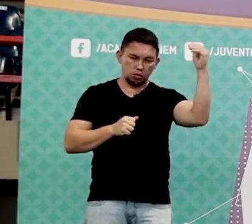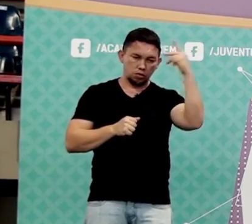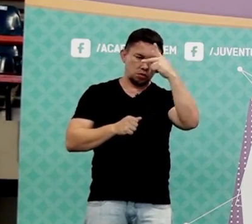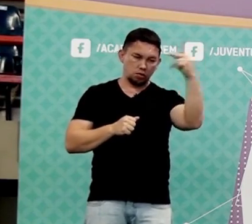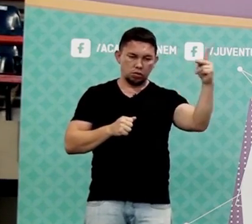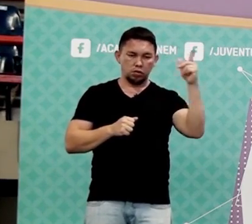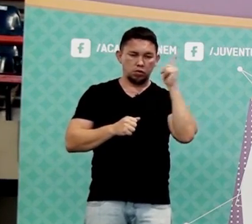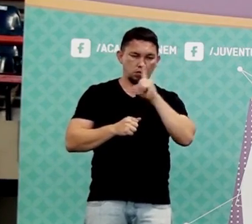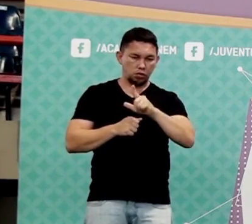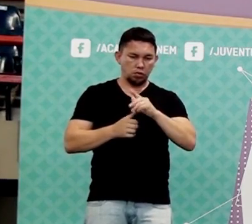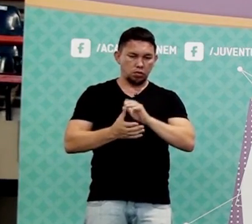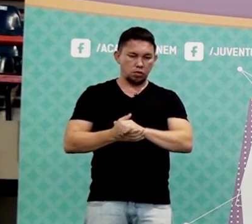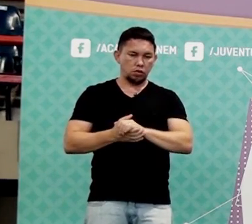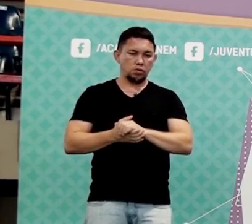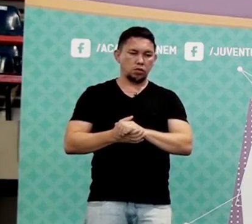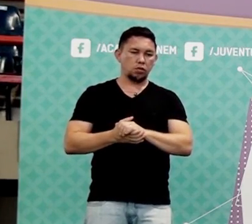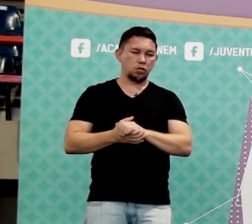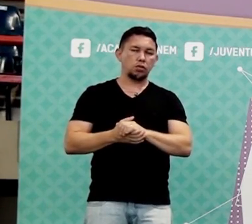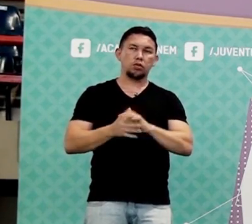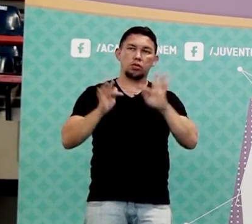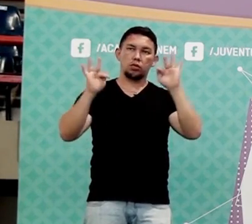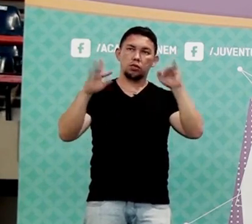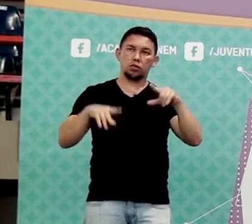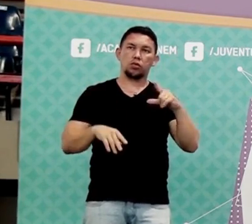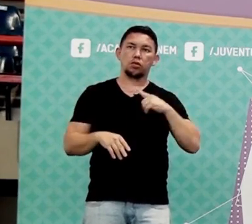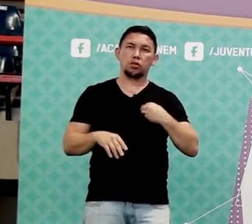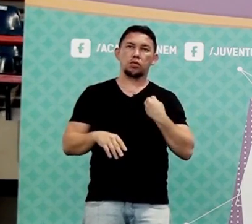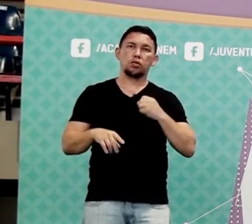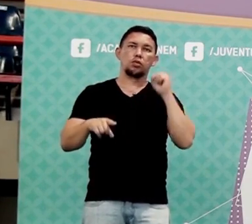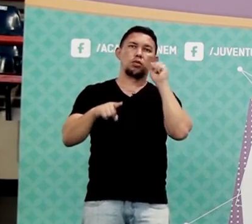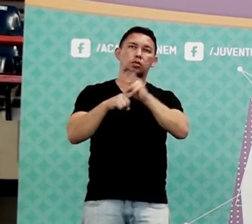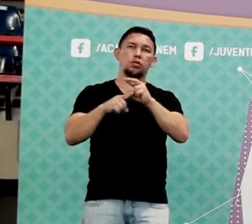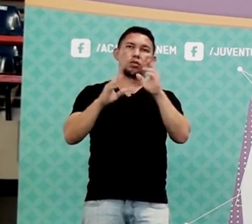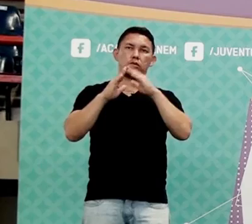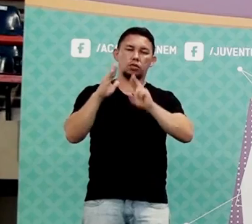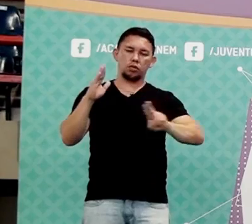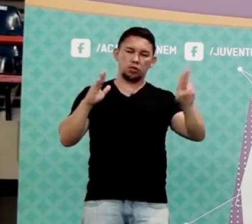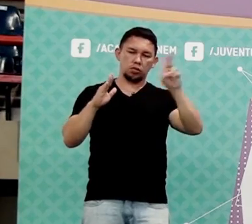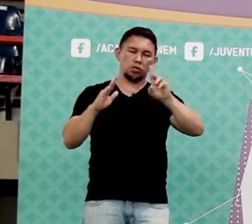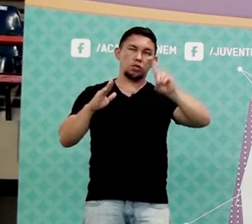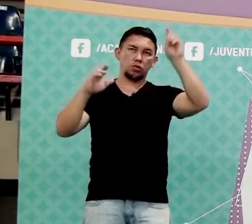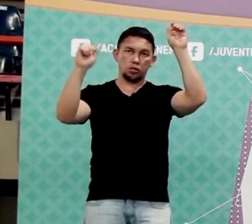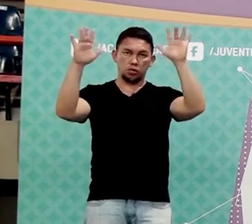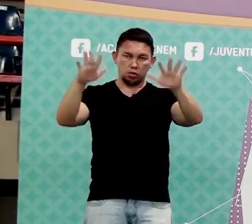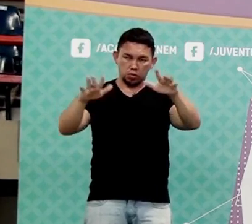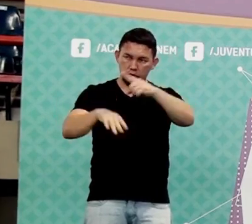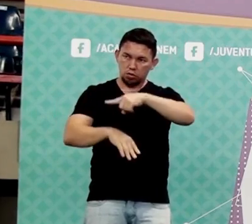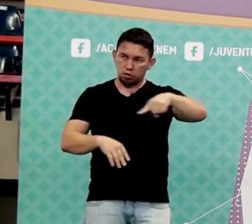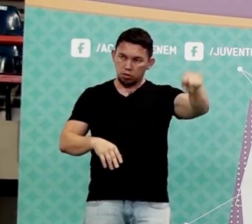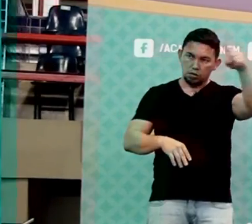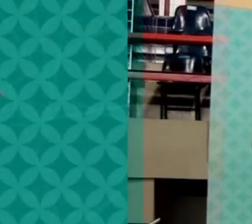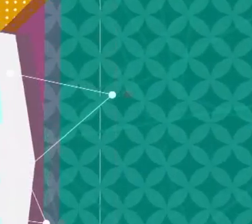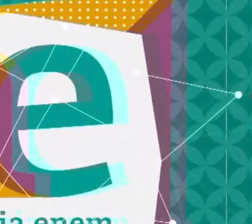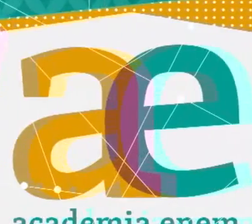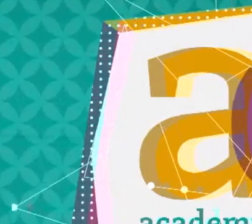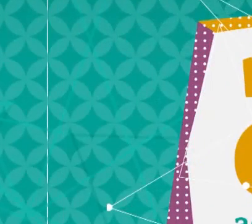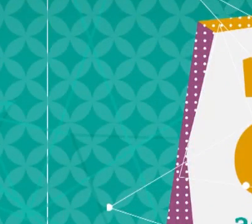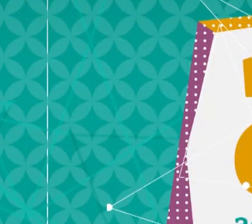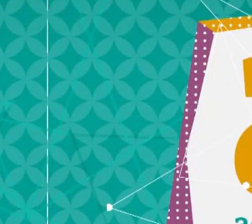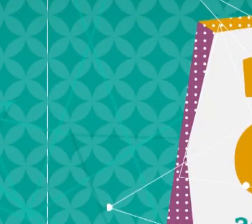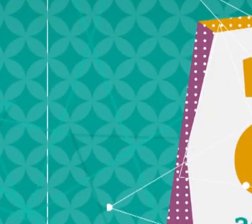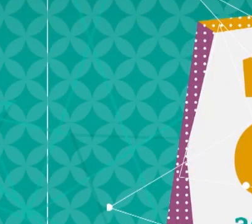pelo futuro de vocês, e que nós possamos no final entrar nessa universidade que eu sei que vocês querem, tá bom? Deus abençoe o coração de vocês. Até mais.